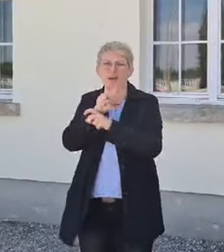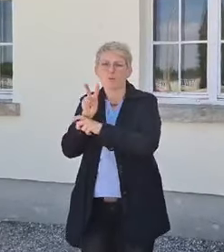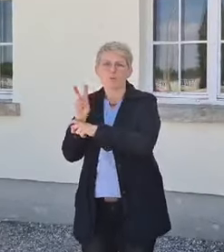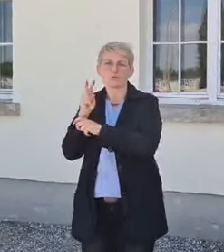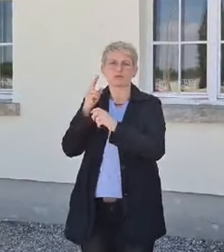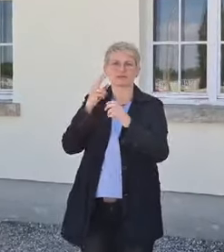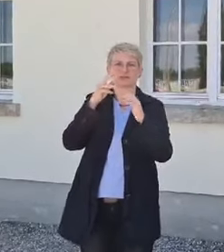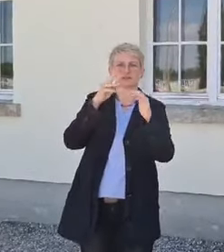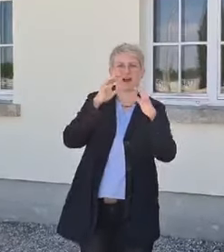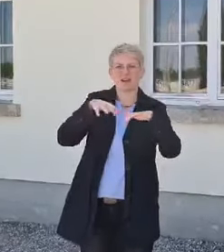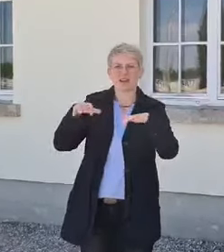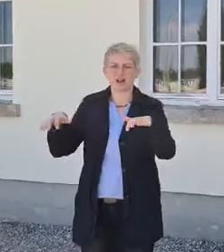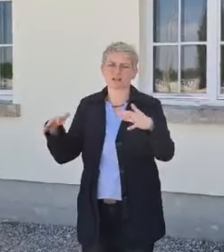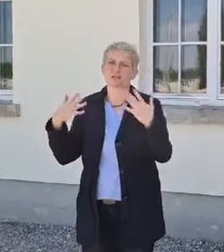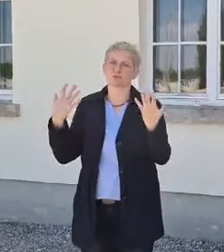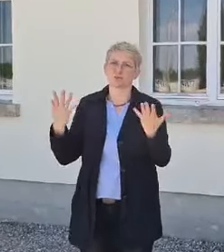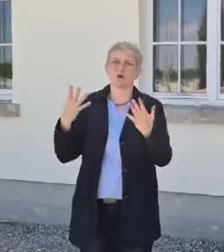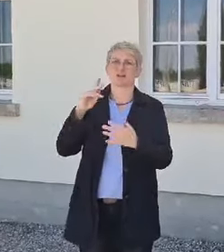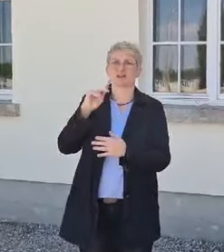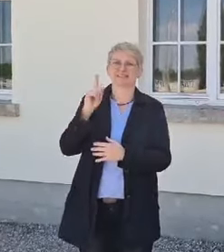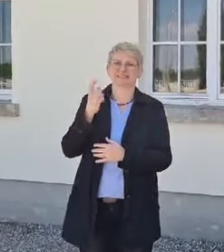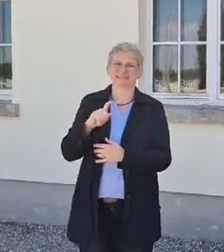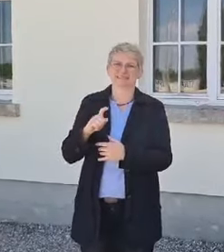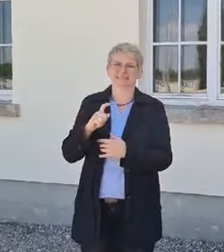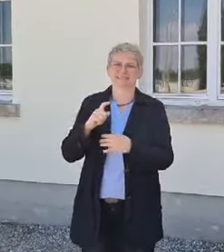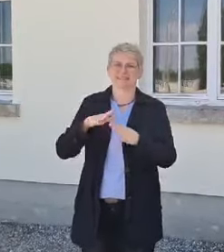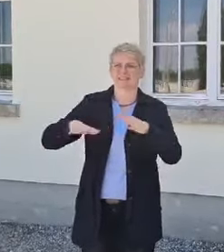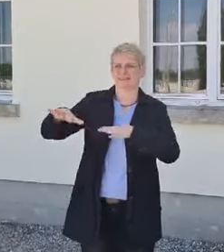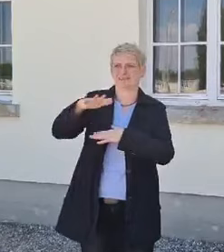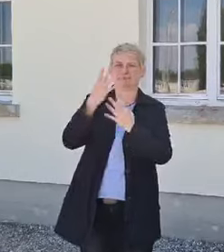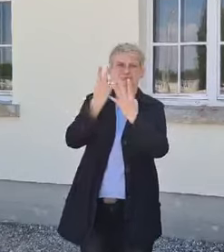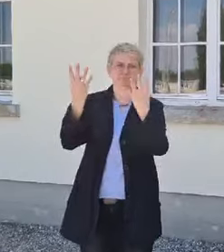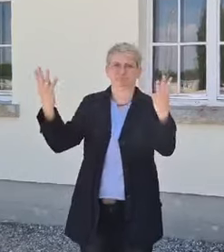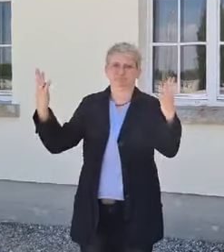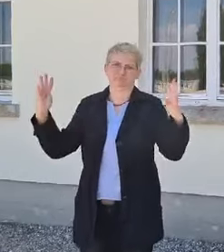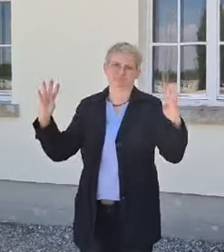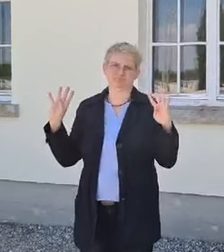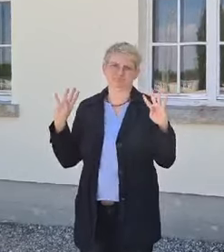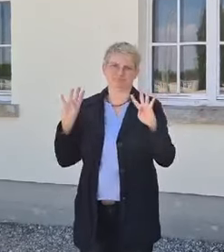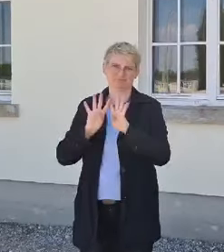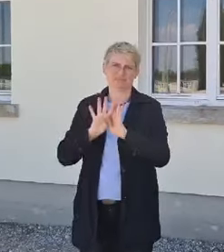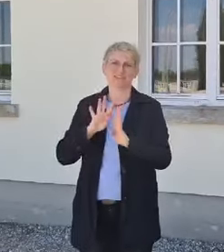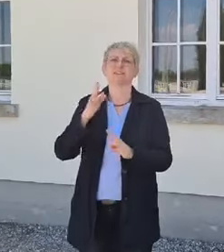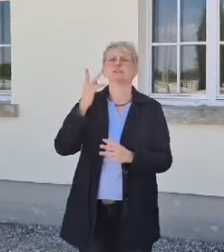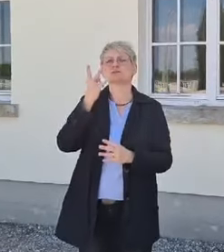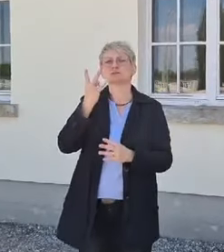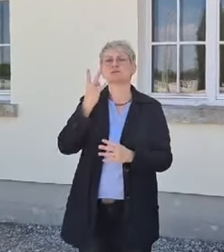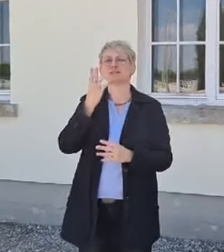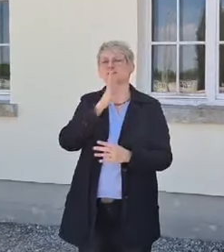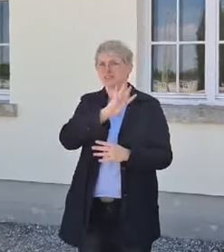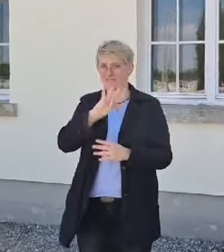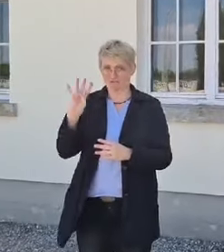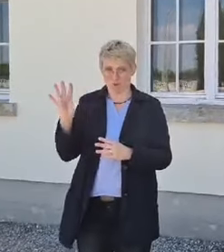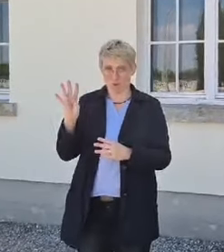Konzentrationslager umgeben hat. Ich habe ja schon erwähnt, dass David Ludwig Bloch nach vier Wochen entlassen wurde.